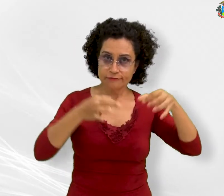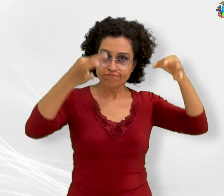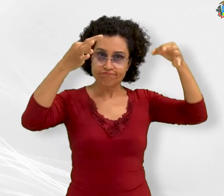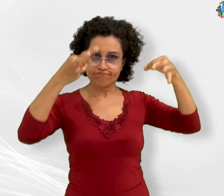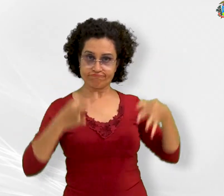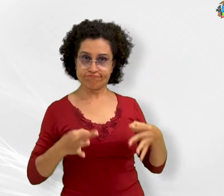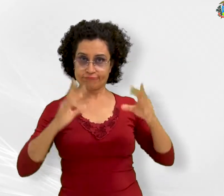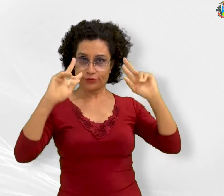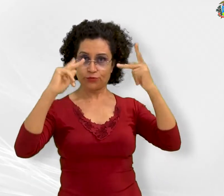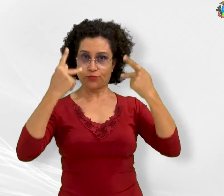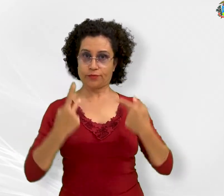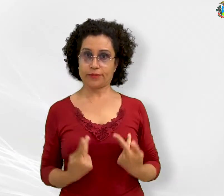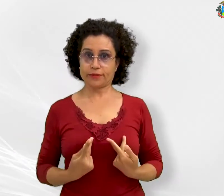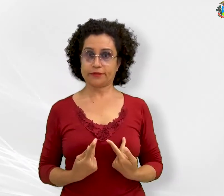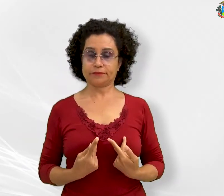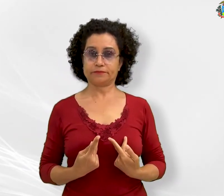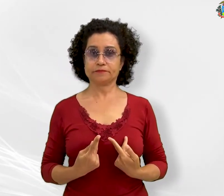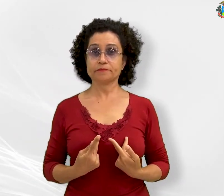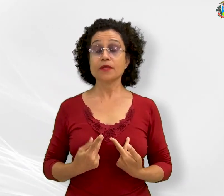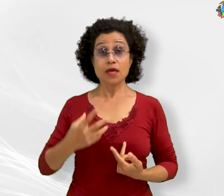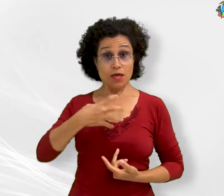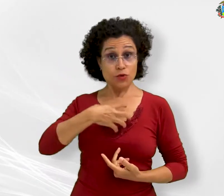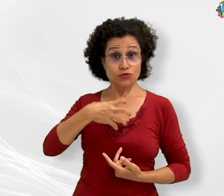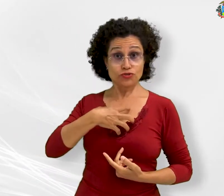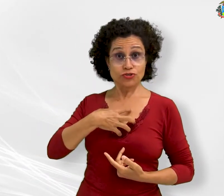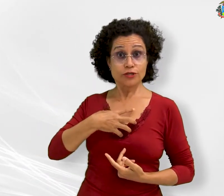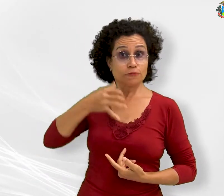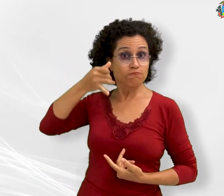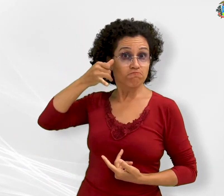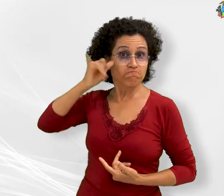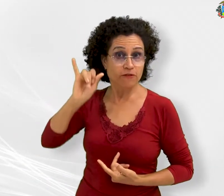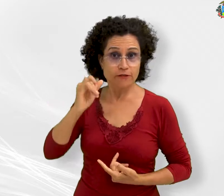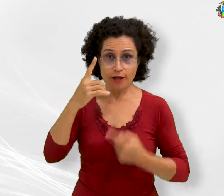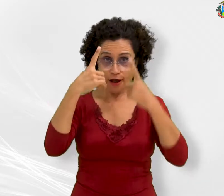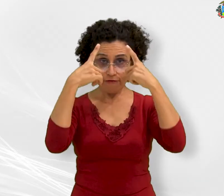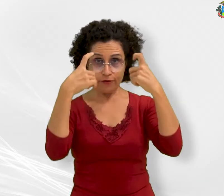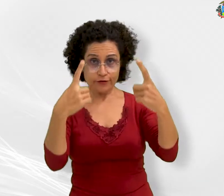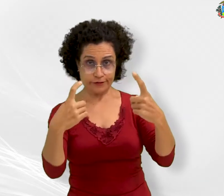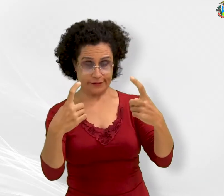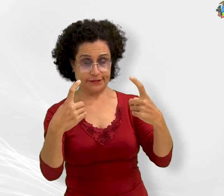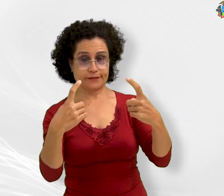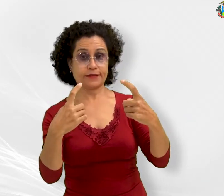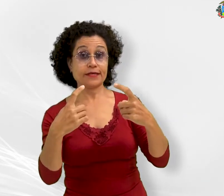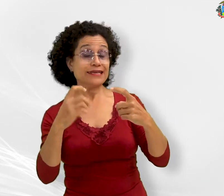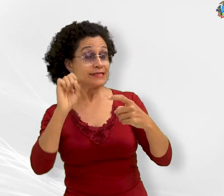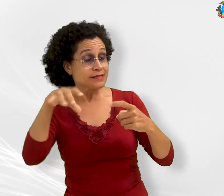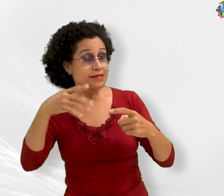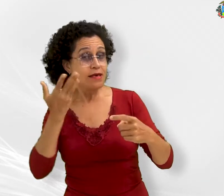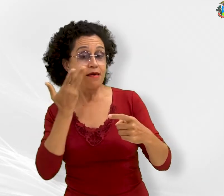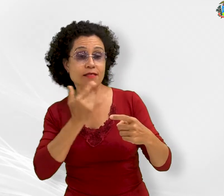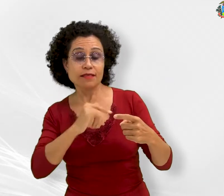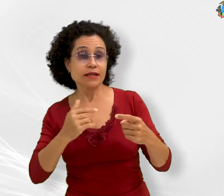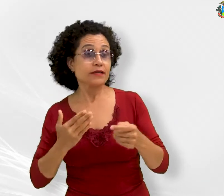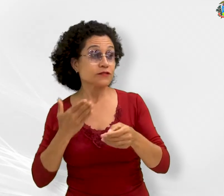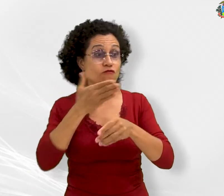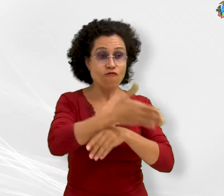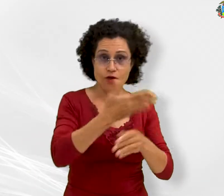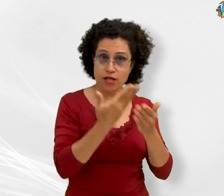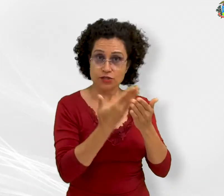dignidade da pessoa humana. É uma forma também de combater a violência, pois não permitir que essas crianças tenham acesso à escola é uma